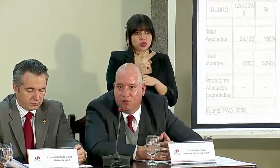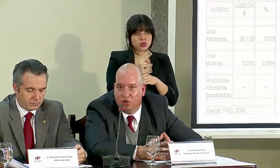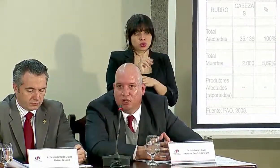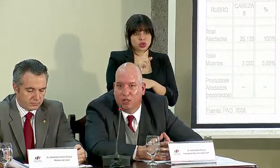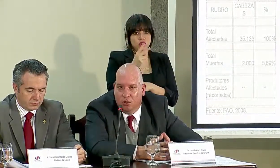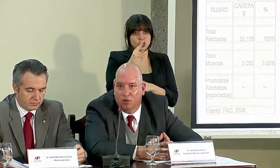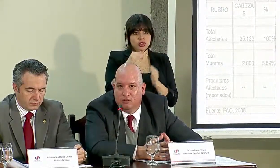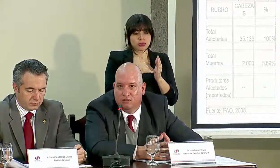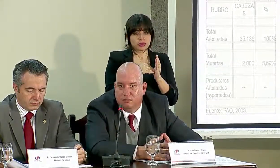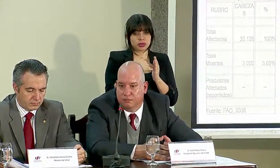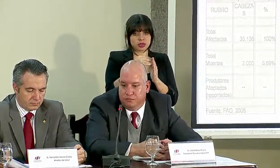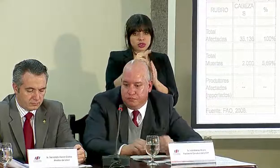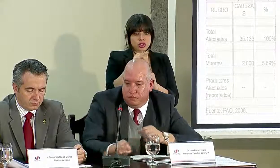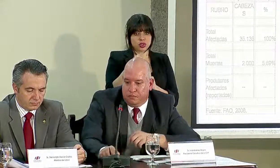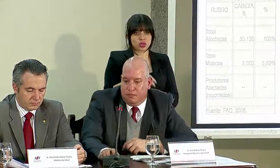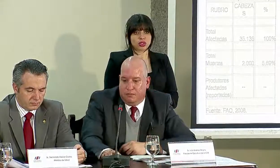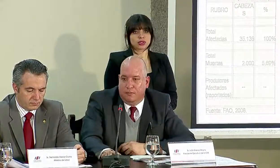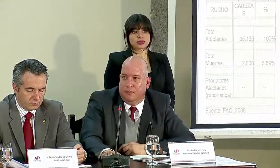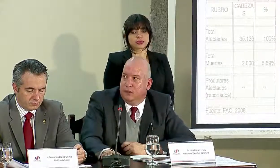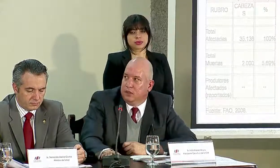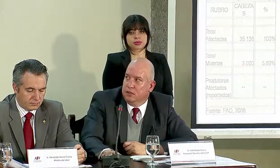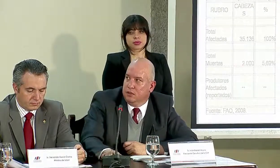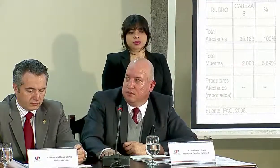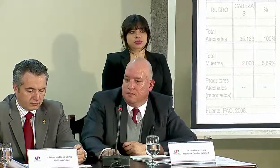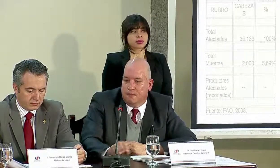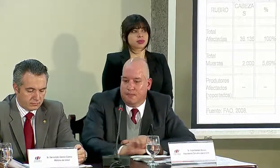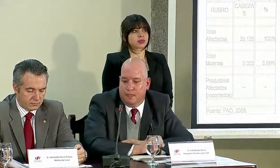esos 12 mil millones de colones. Melan.